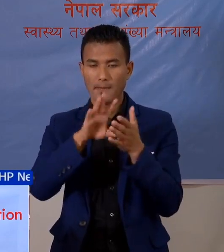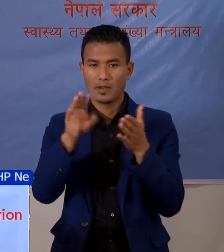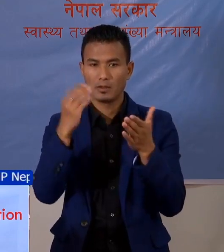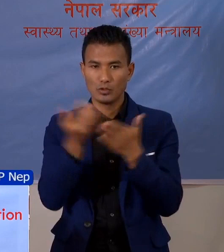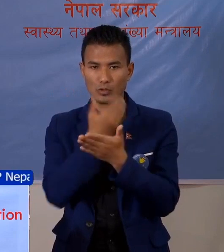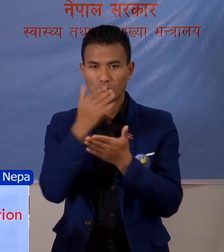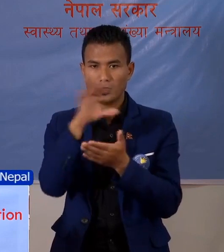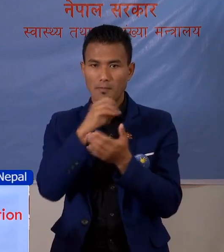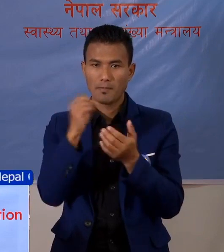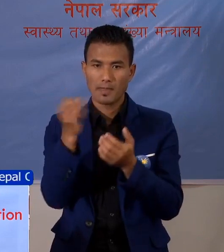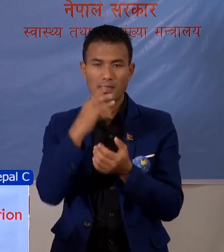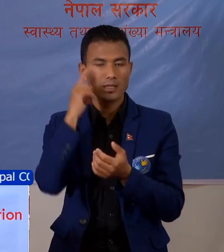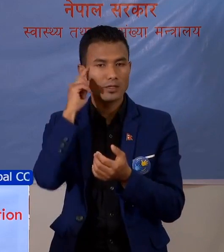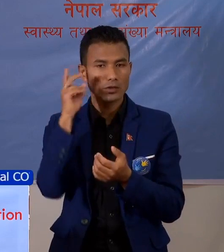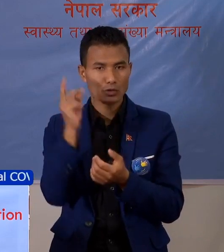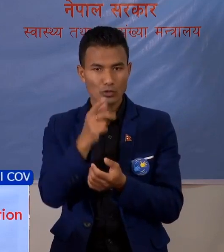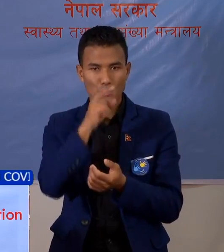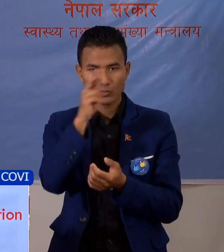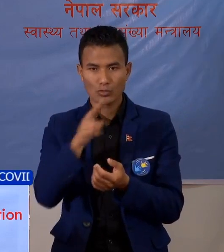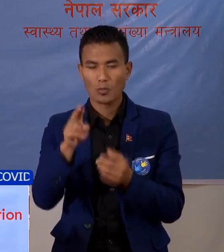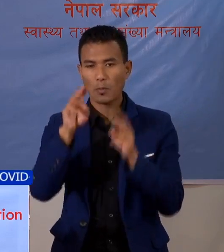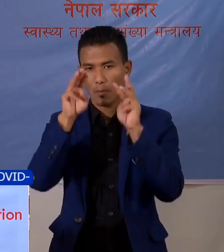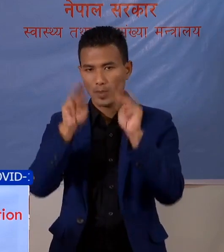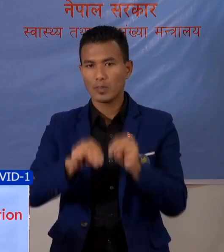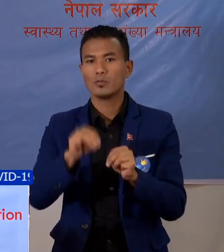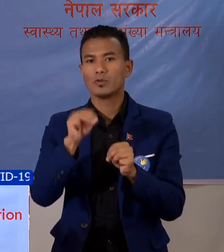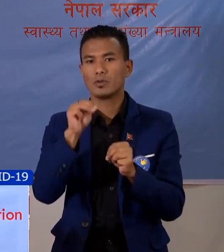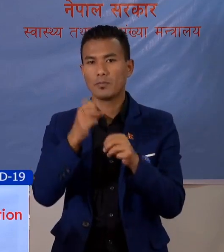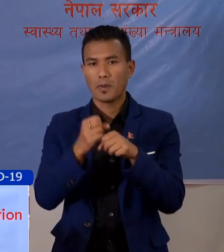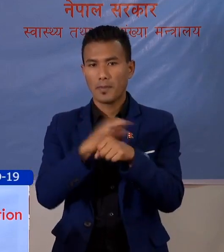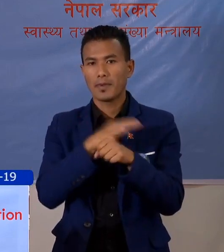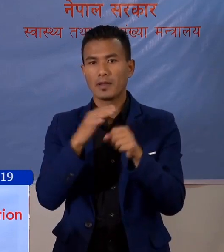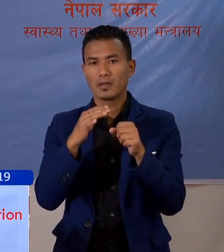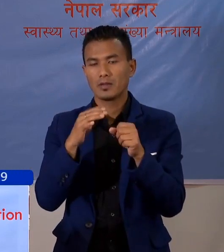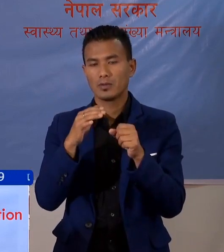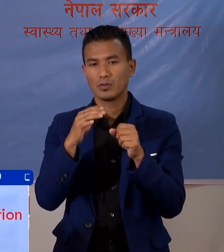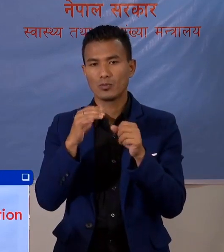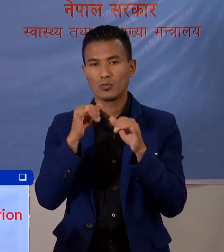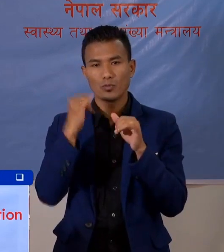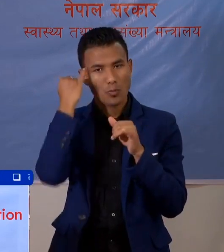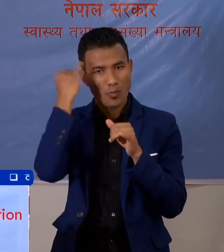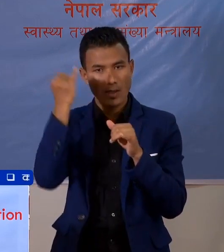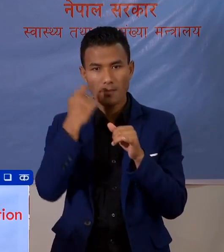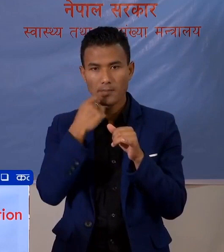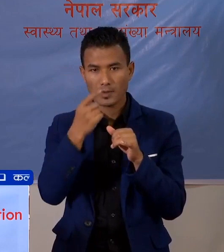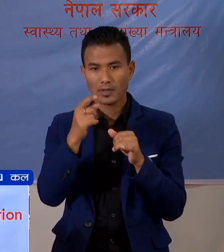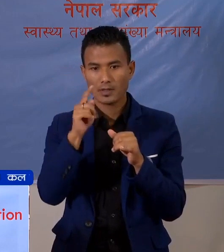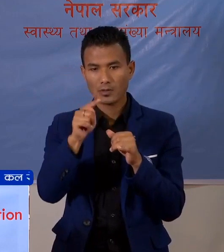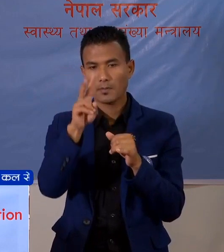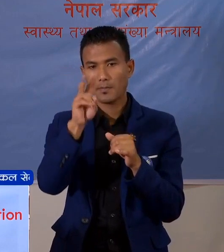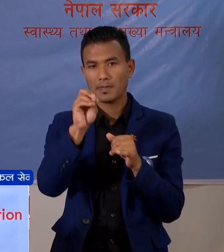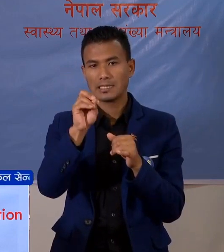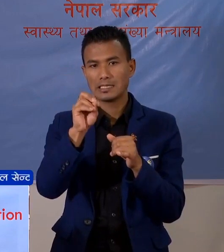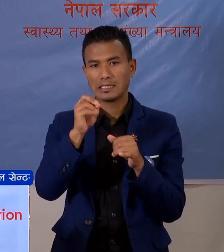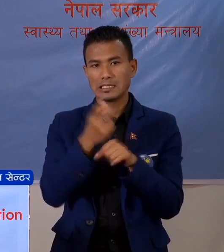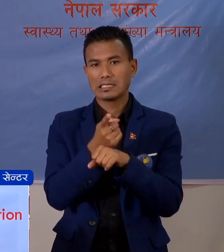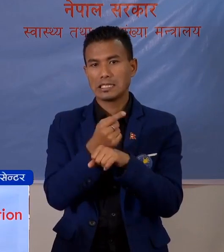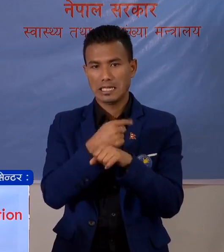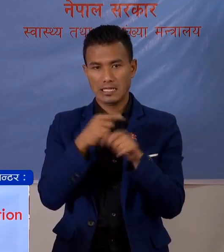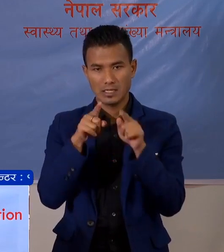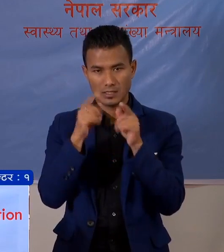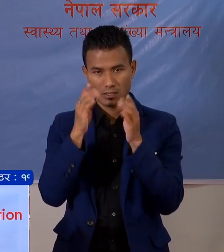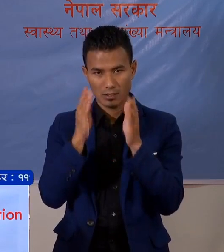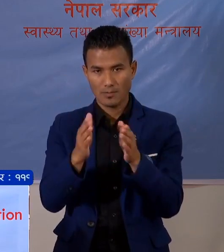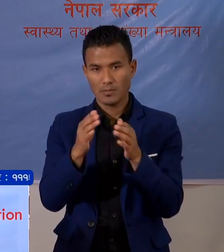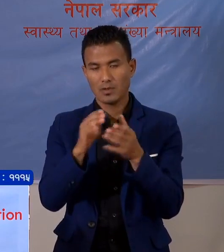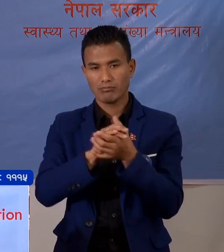भंदा सरल रा महत्त पुण प्रभापकारी उपाये वनेको 20 सेकेंड सम्म मिची मिची